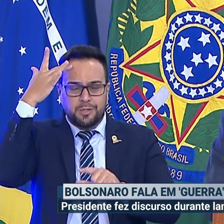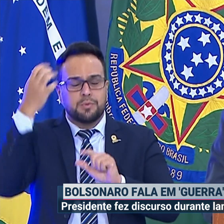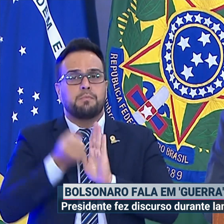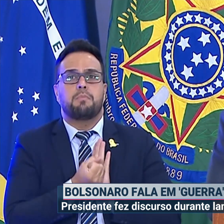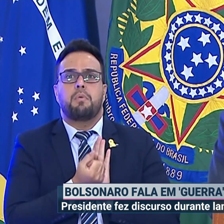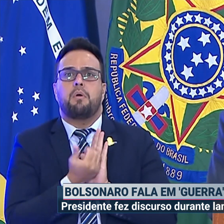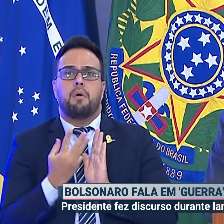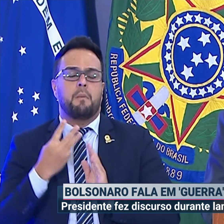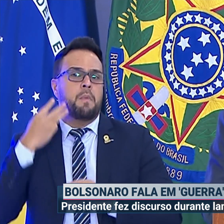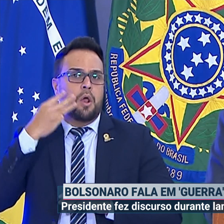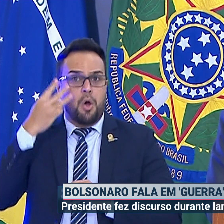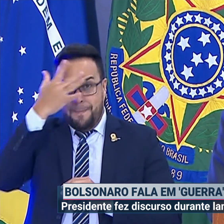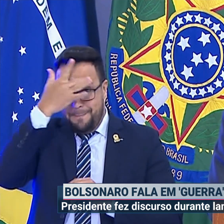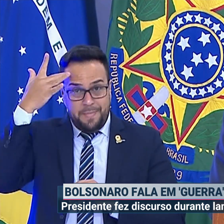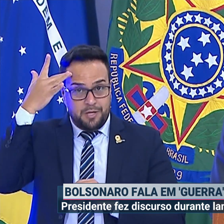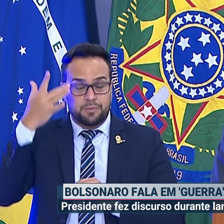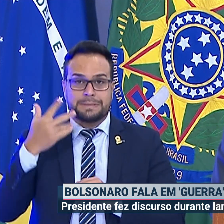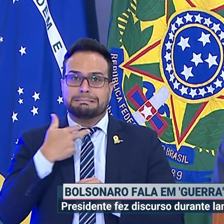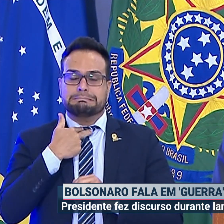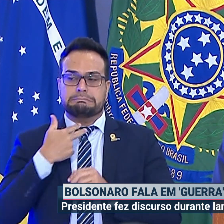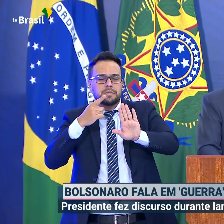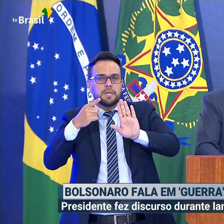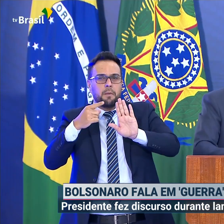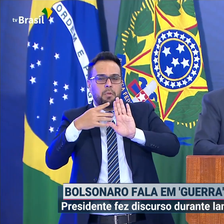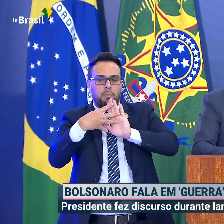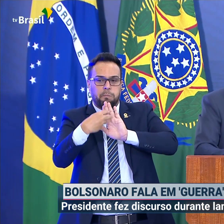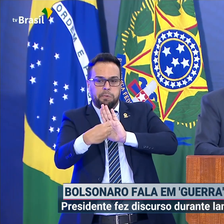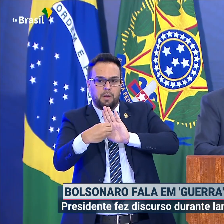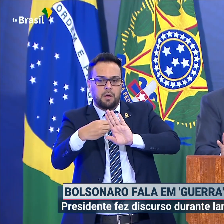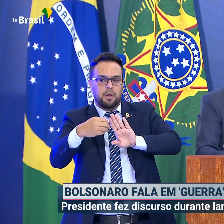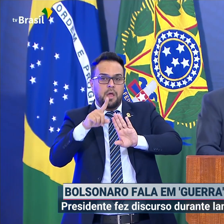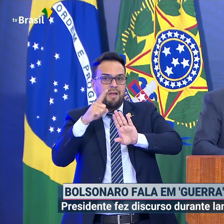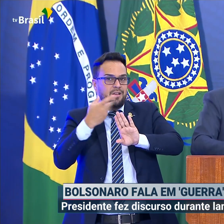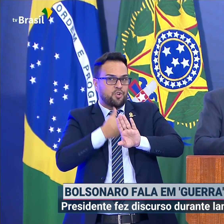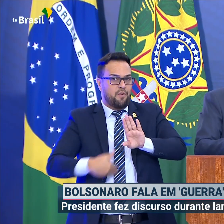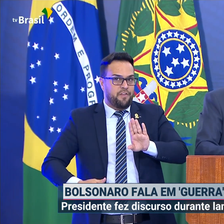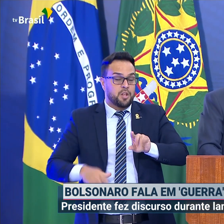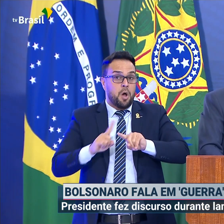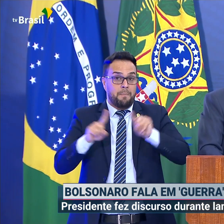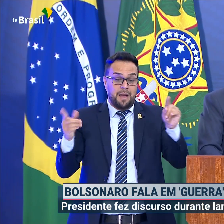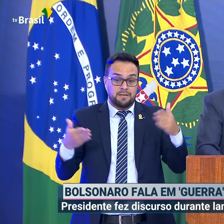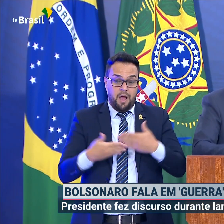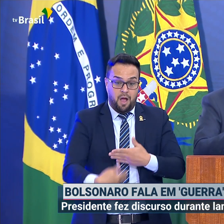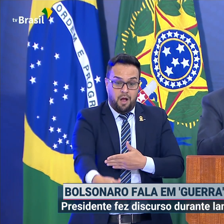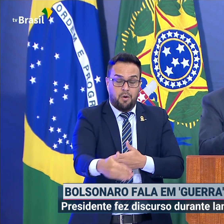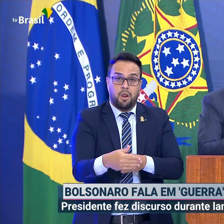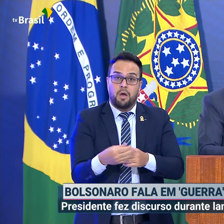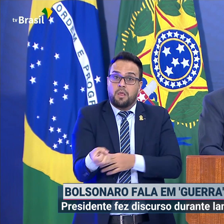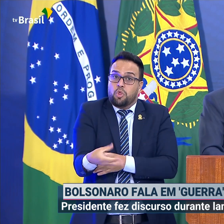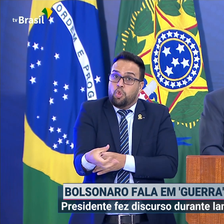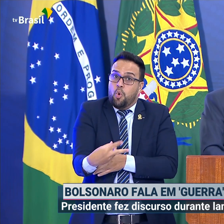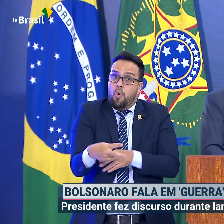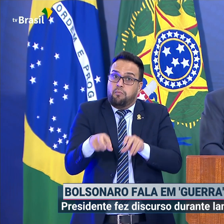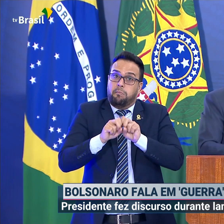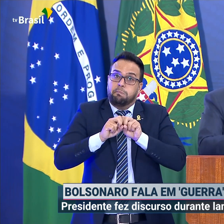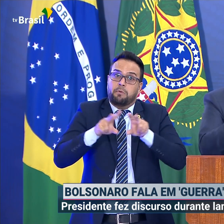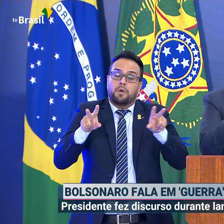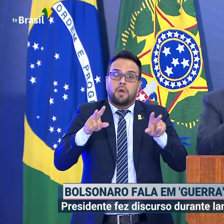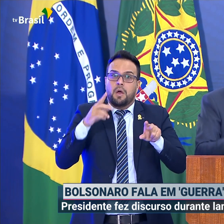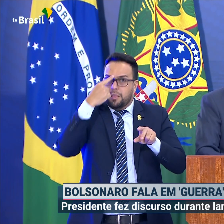lucrando com a pandemia e falou em guerra. É um vírus novo, ninguém sabe se nasceu em laboratório